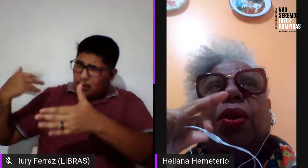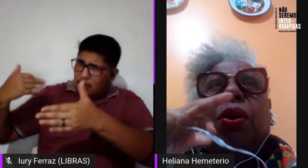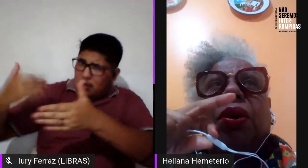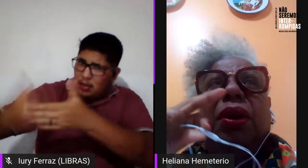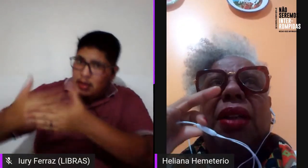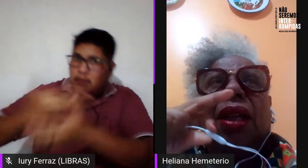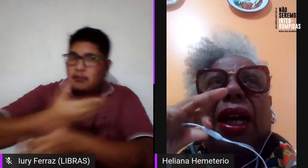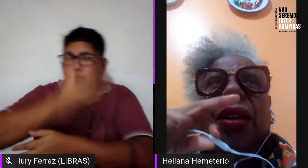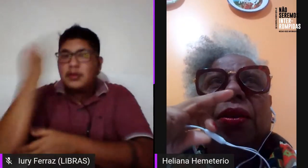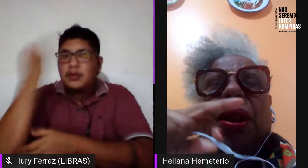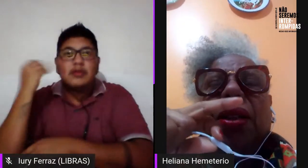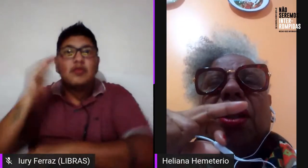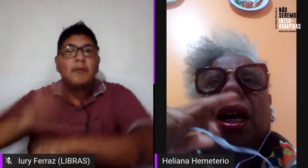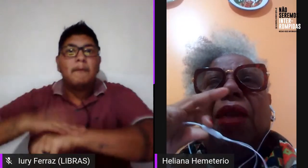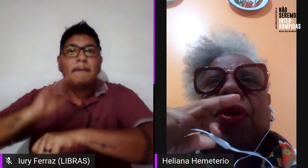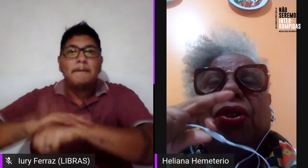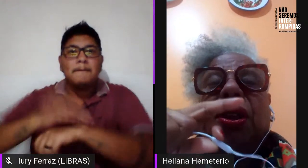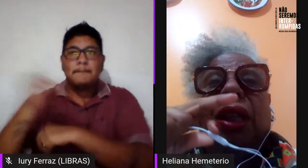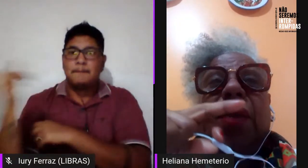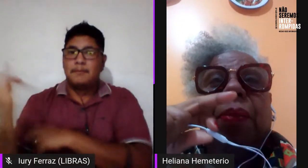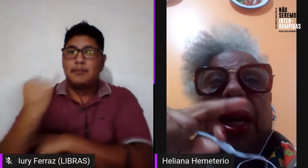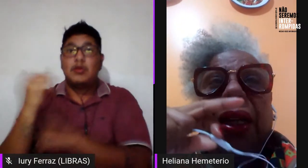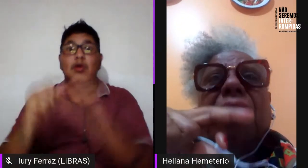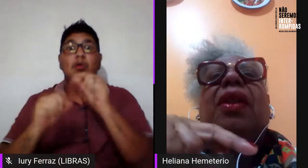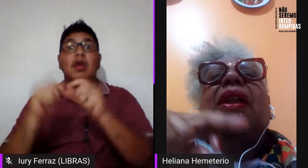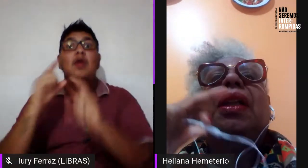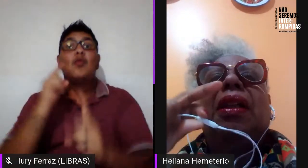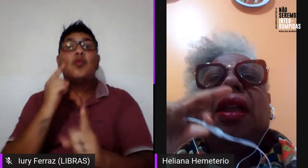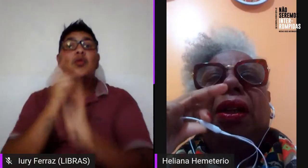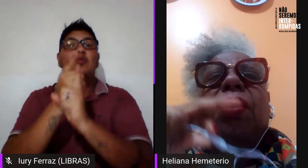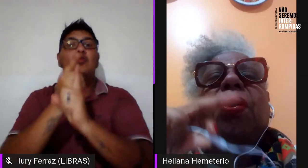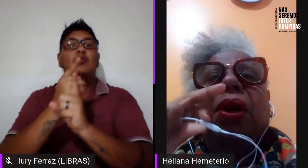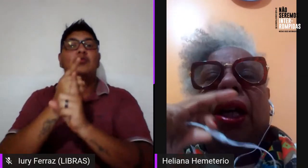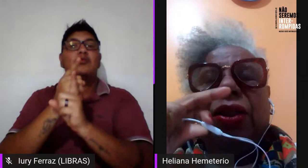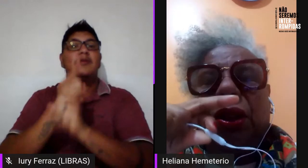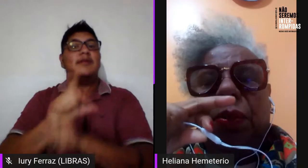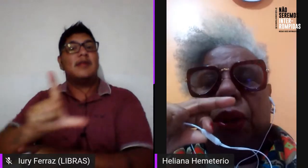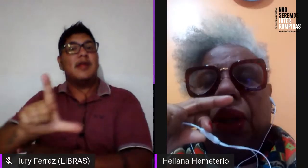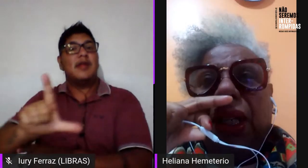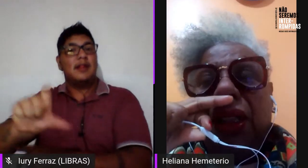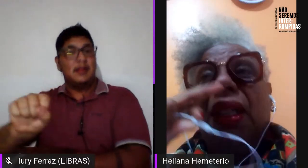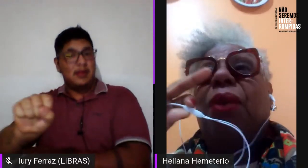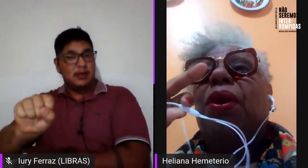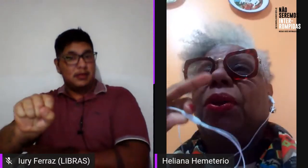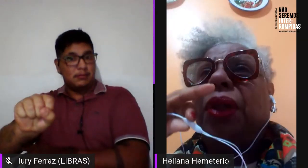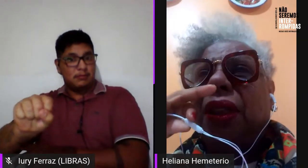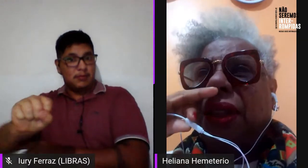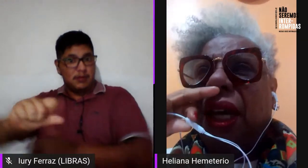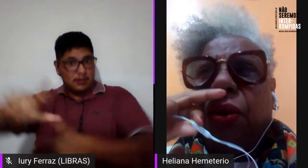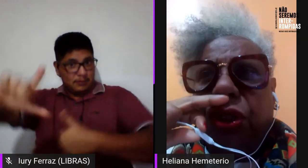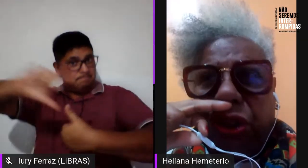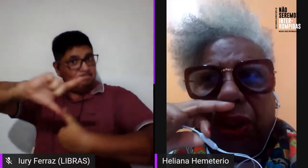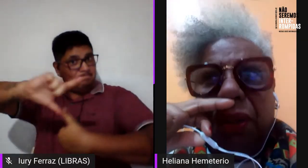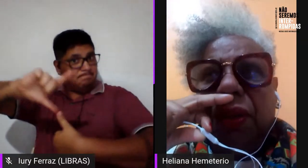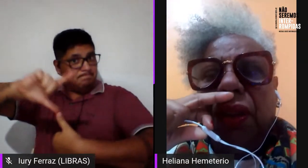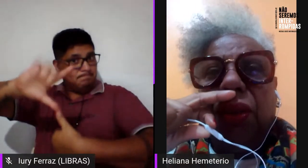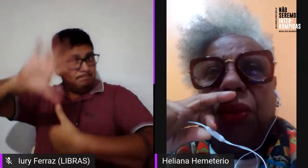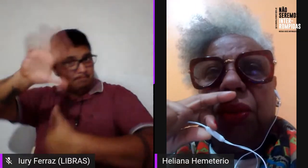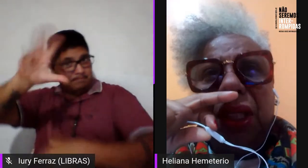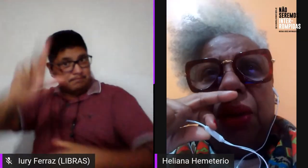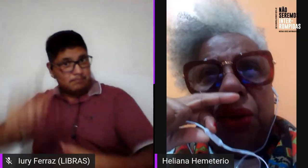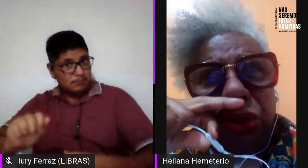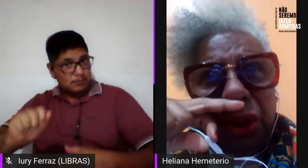que é o encontro das lésbicas aflatina e caribenha, que o Colérgio também organiza, e é quando eu conheci a Oti.